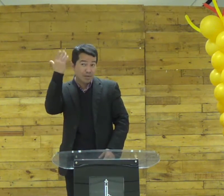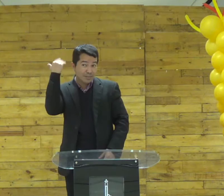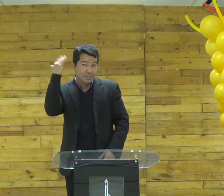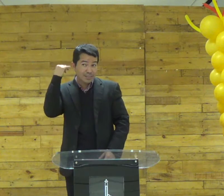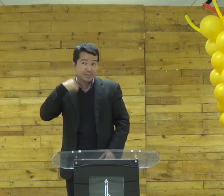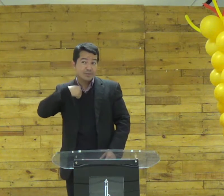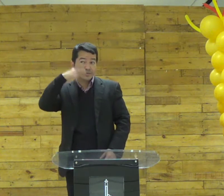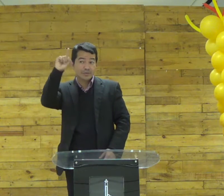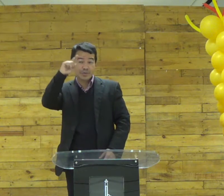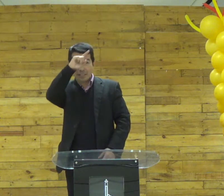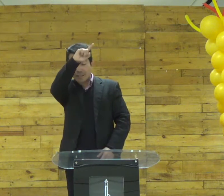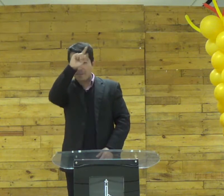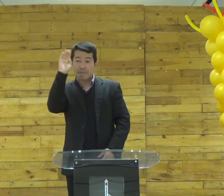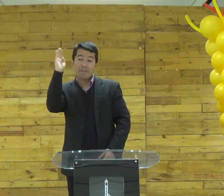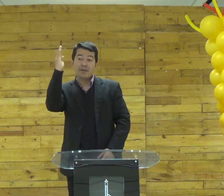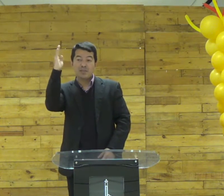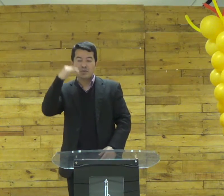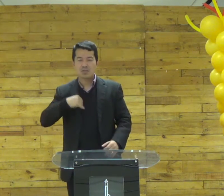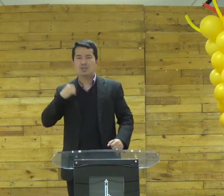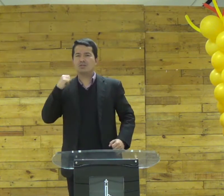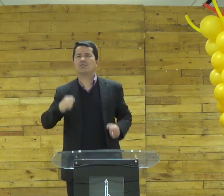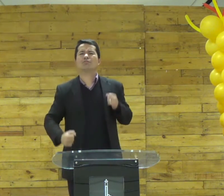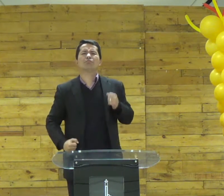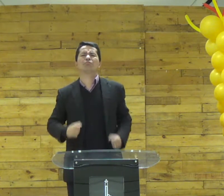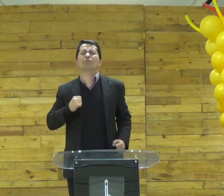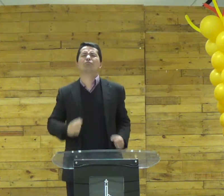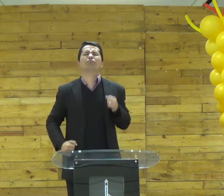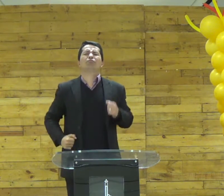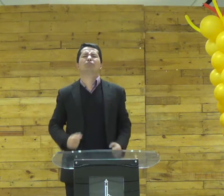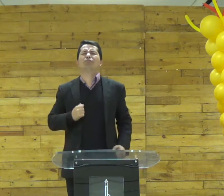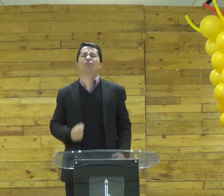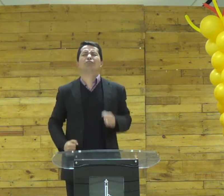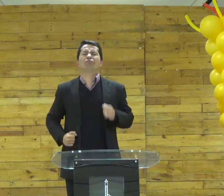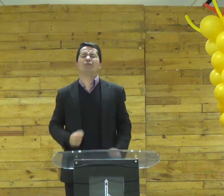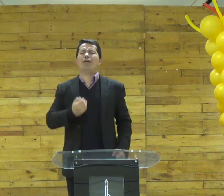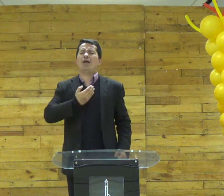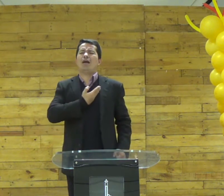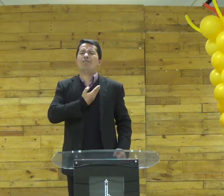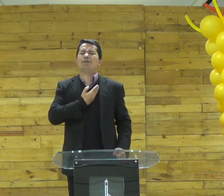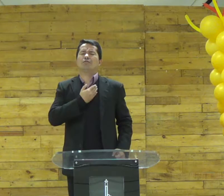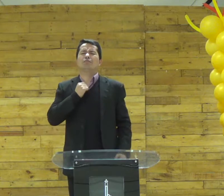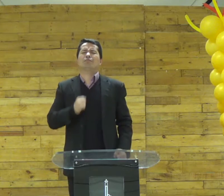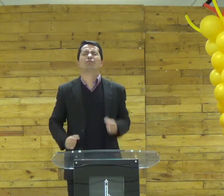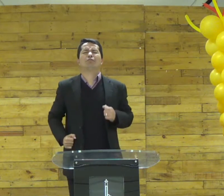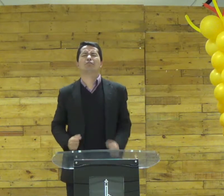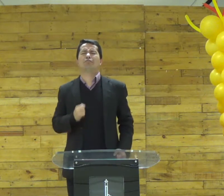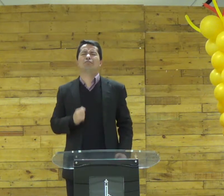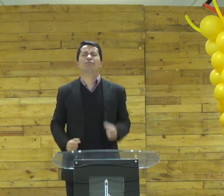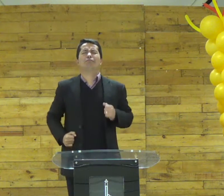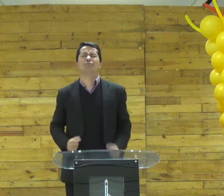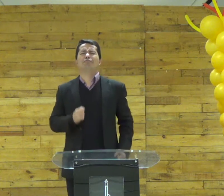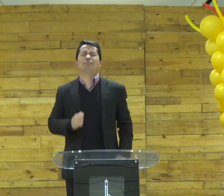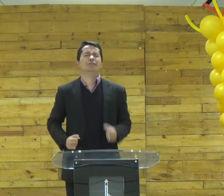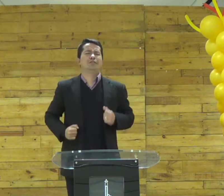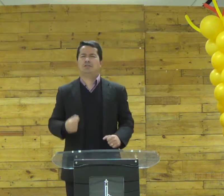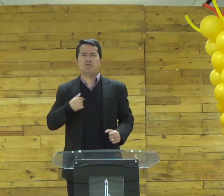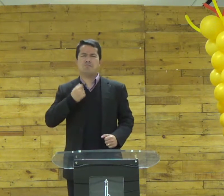lembra do passado eu lembro né que eu fui fui correr para o cachorro correr com um amigo corri corri